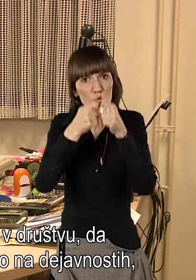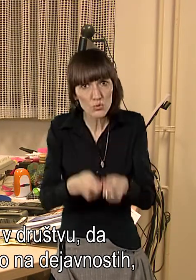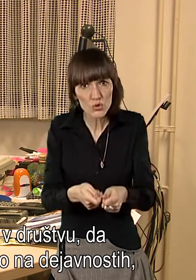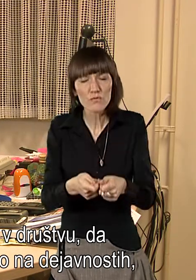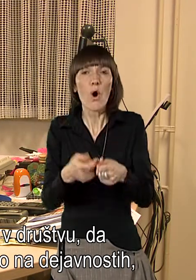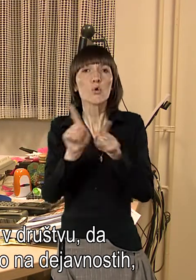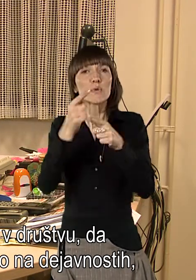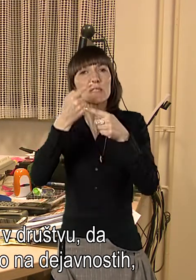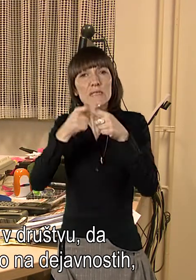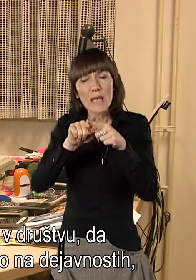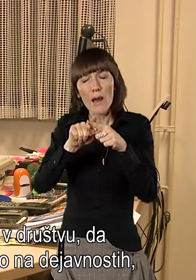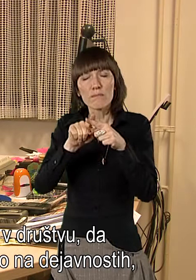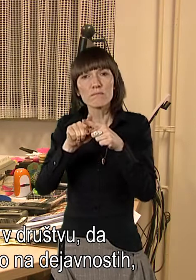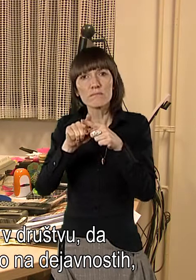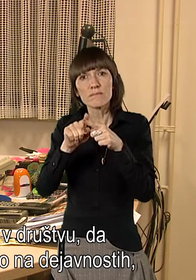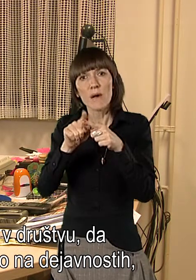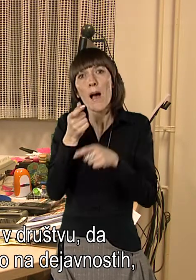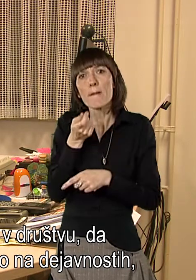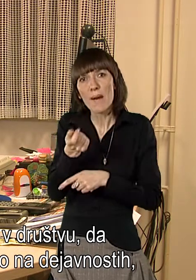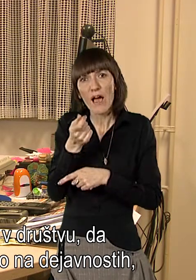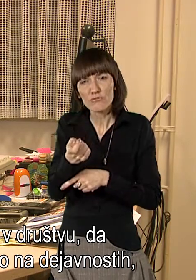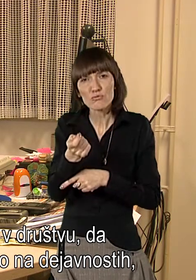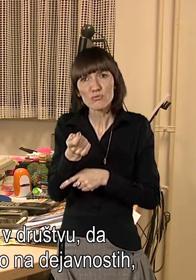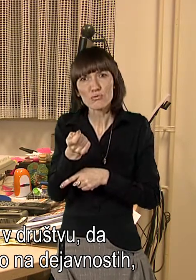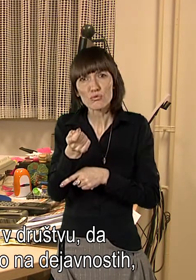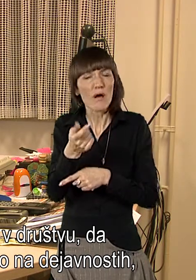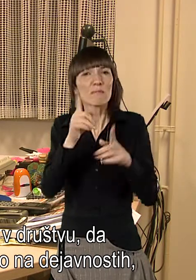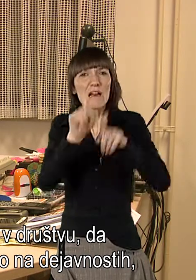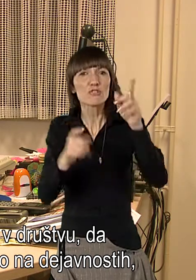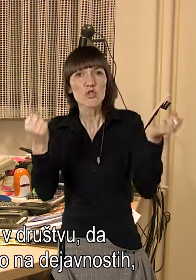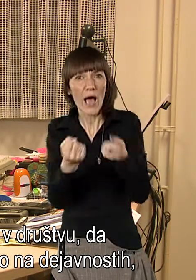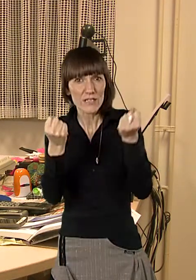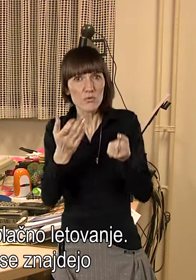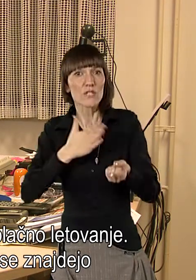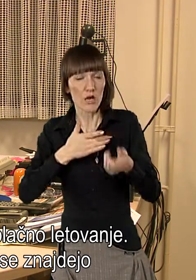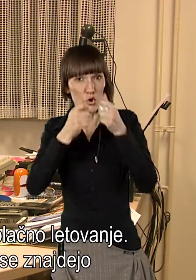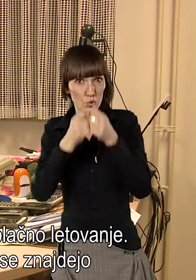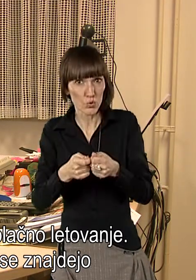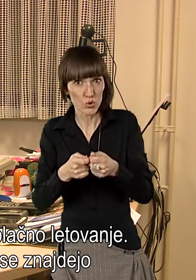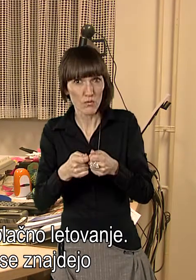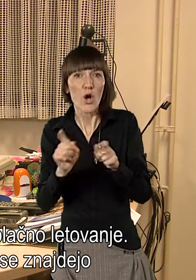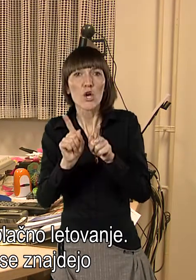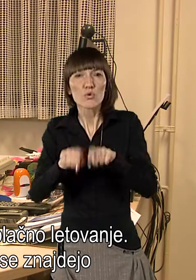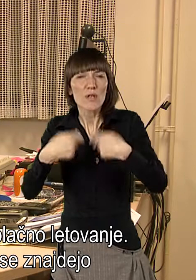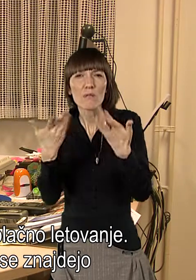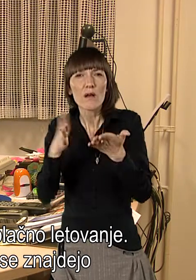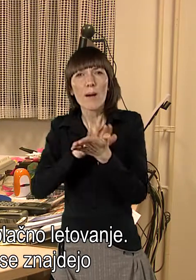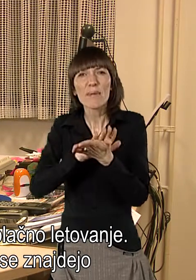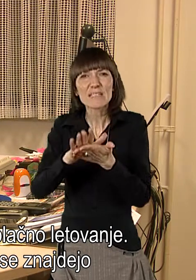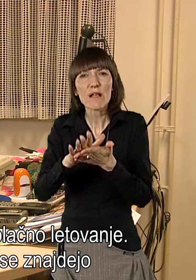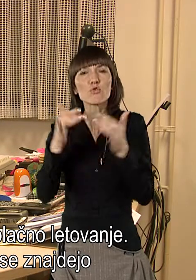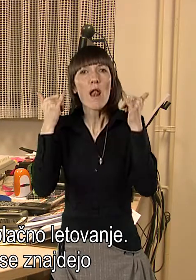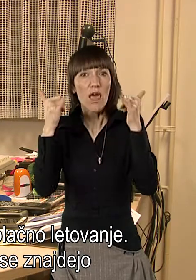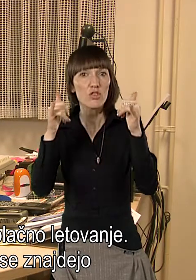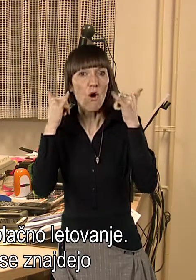društvu, da jim subvencioniramo vdeležbe na vseh aktivnostih, ki so in jim tudi omogočimo neko